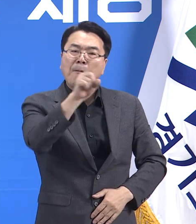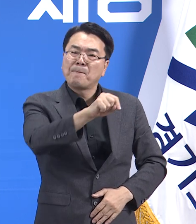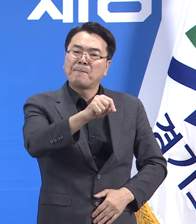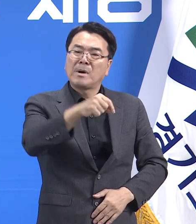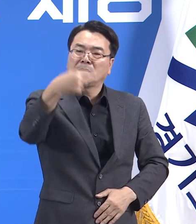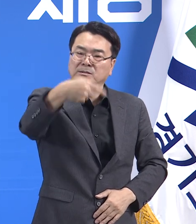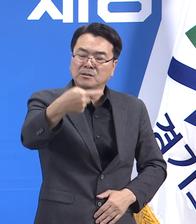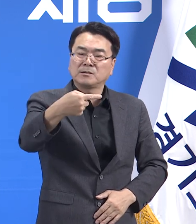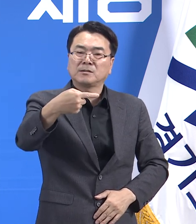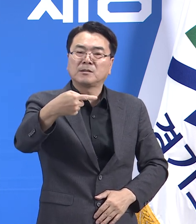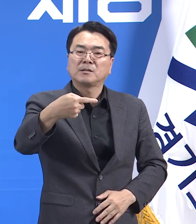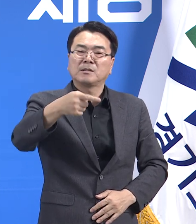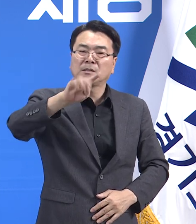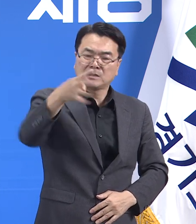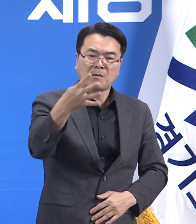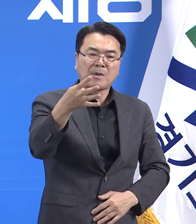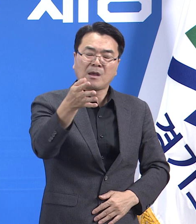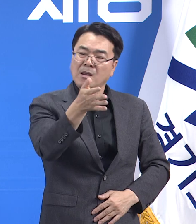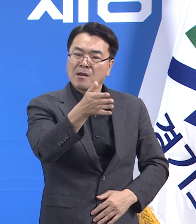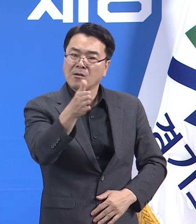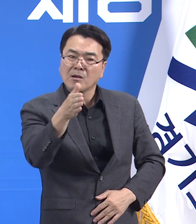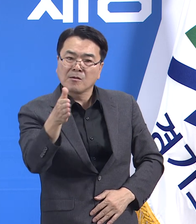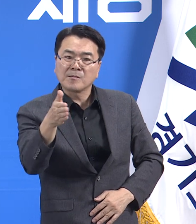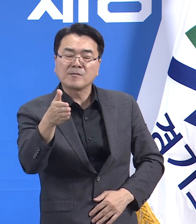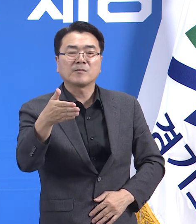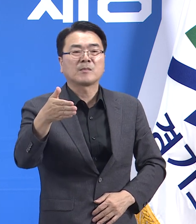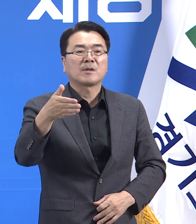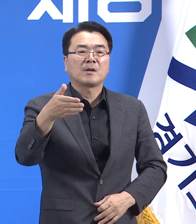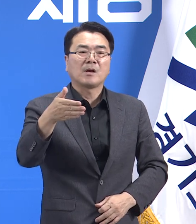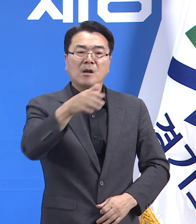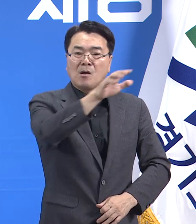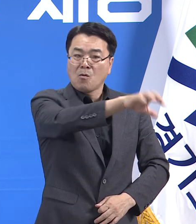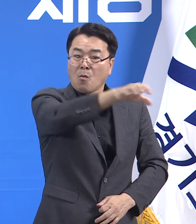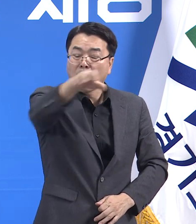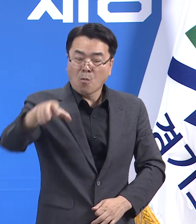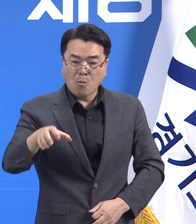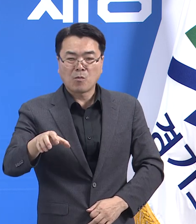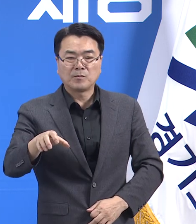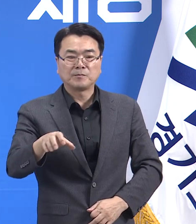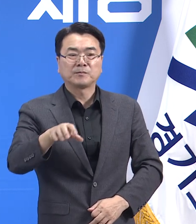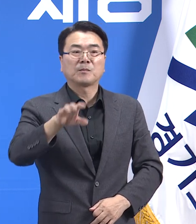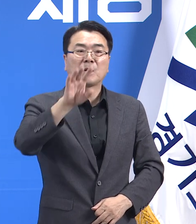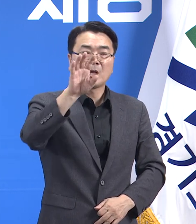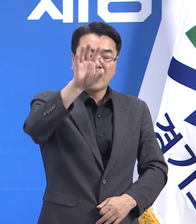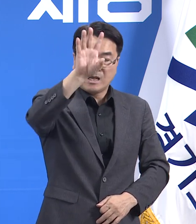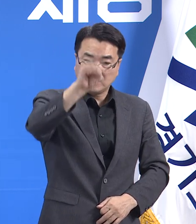,467개 소에도 4만 9